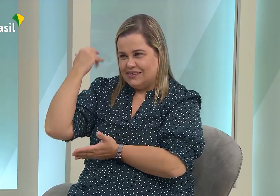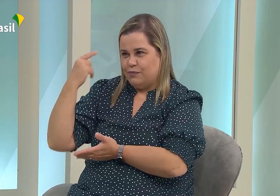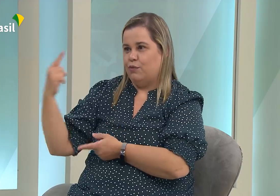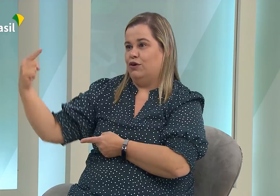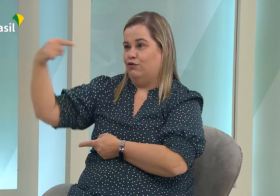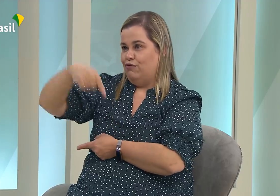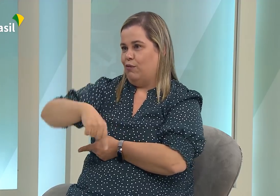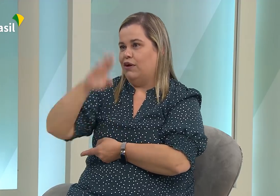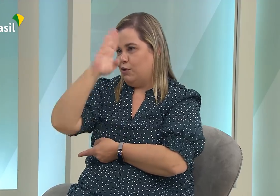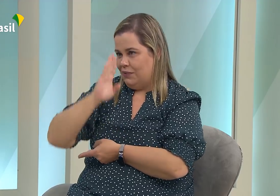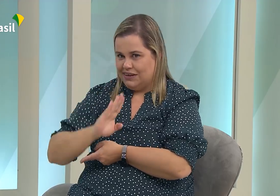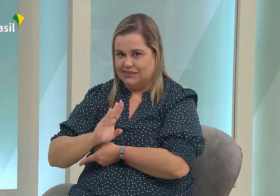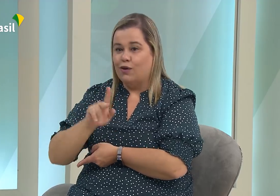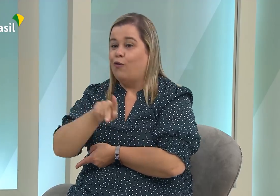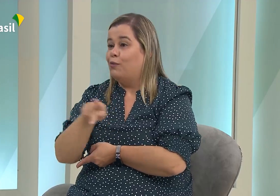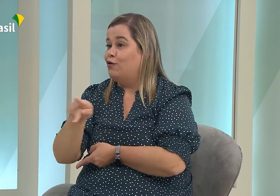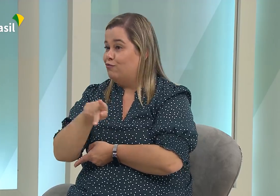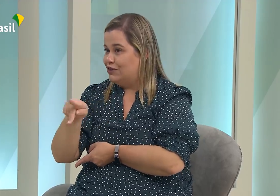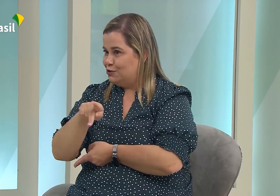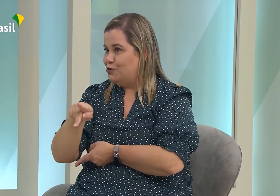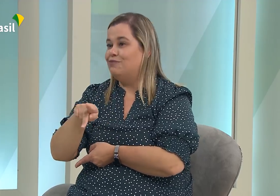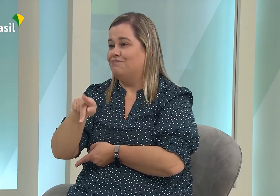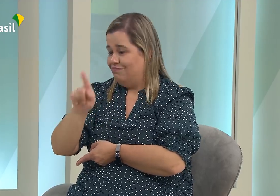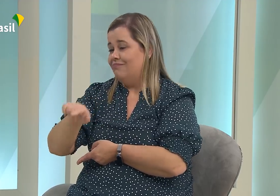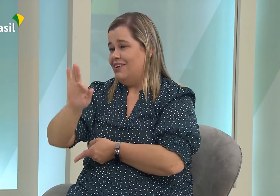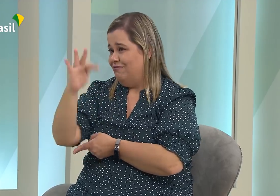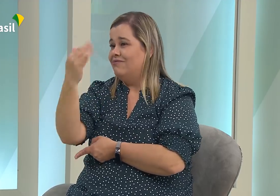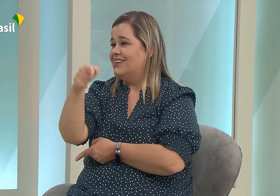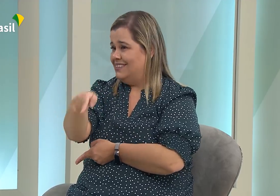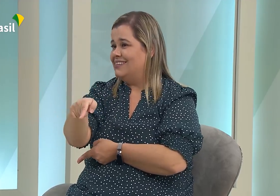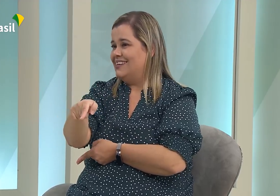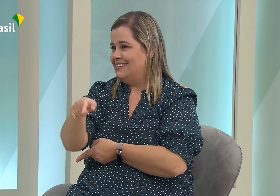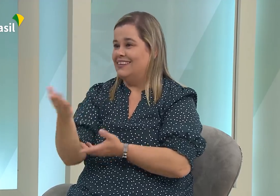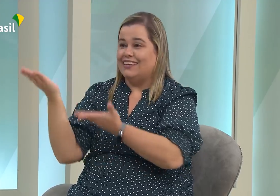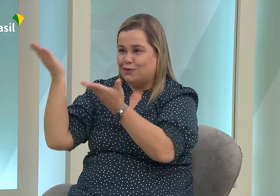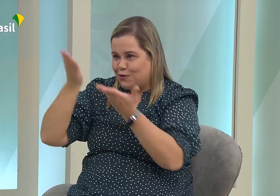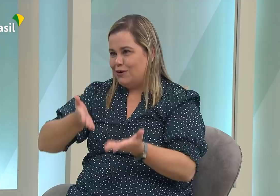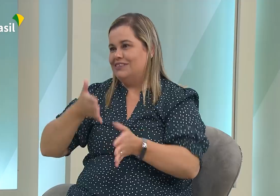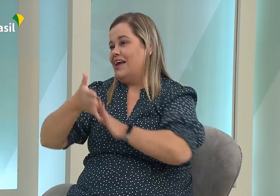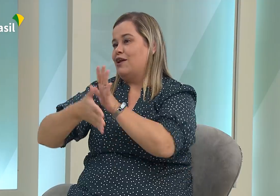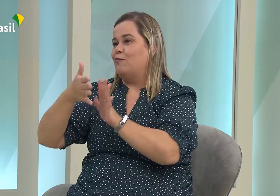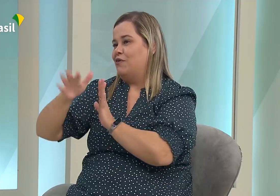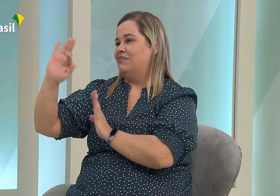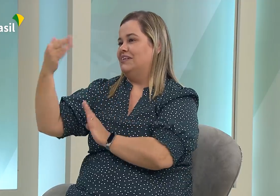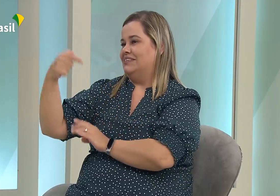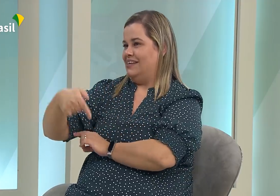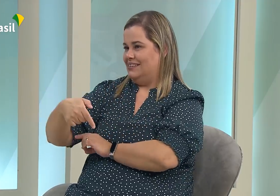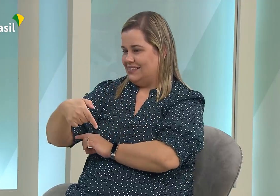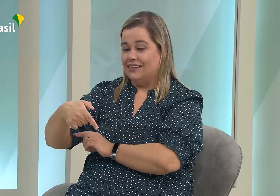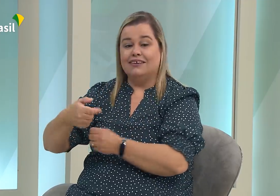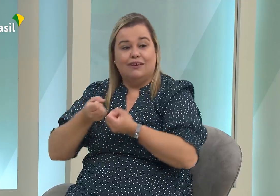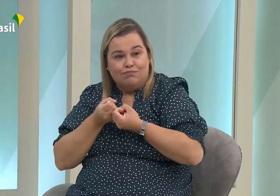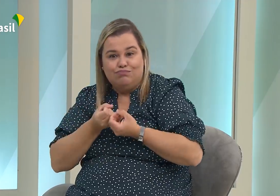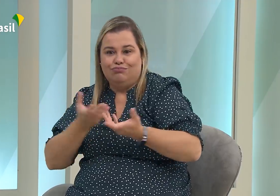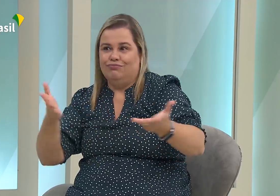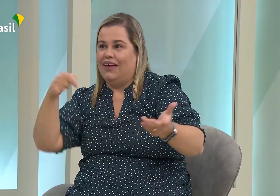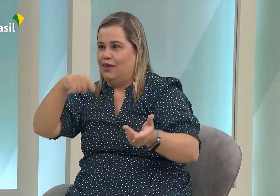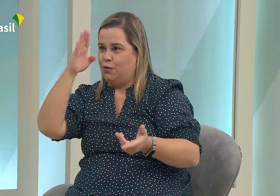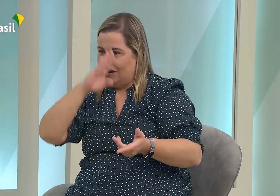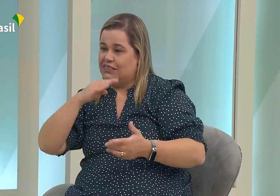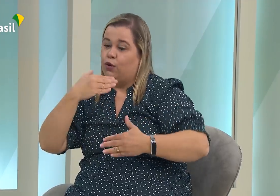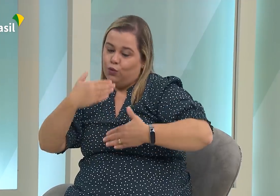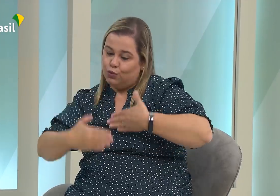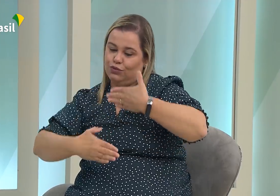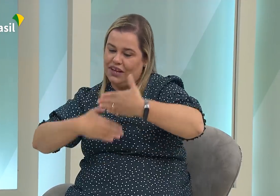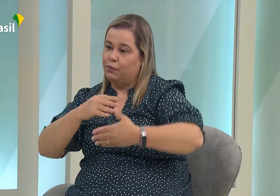Sim. Quando chegou a língua de sinais aqui no Brasil, o professor era francês. Ele trouxe a língua de